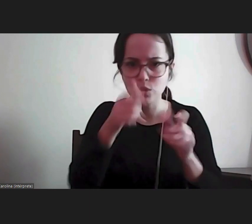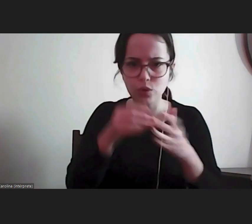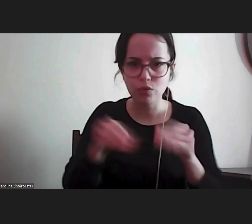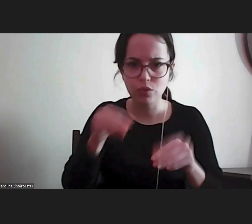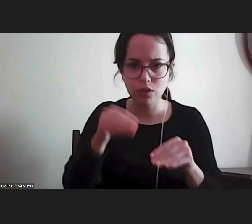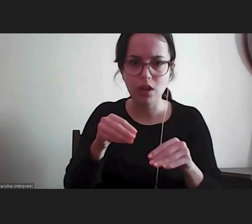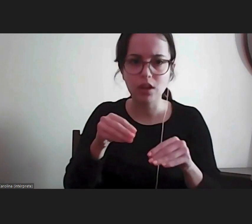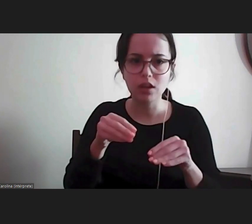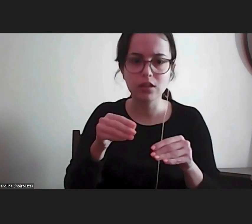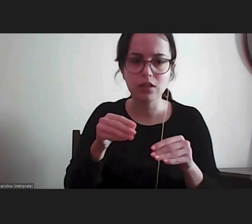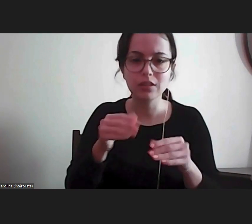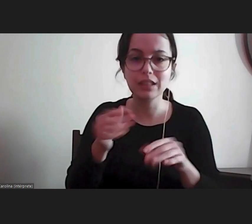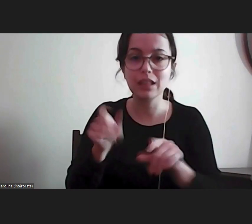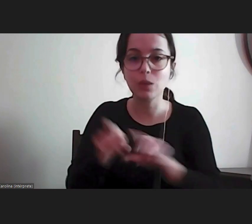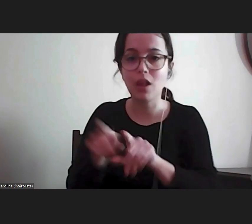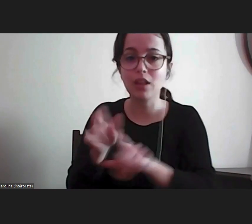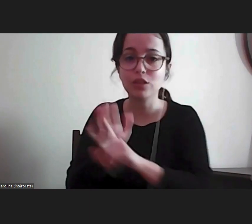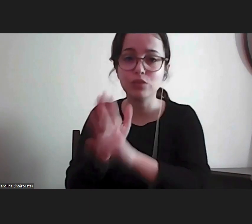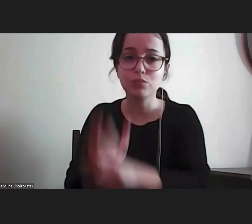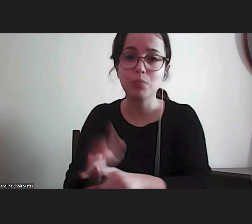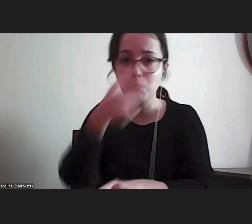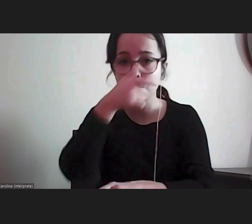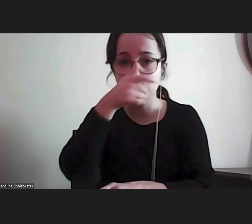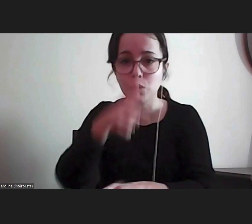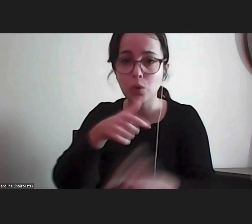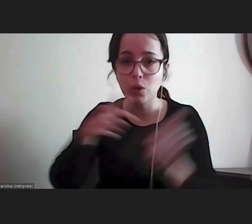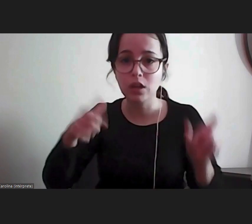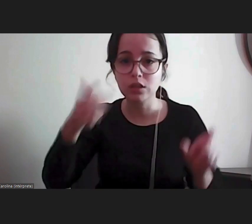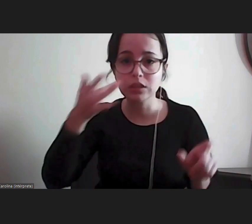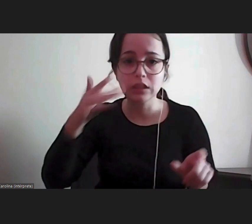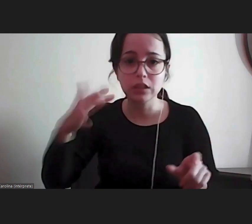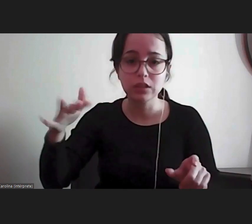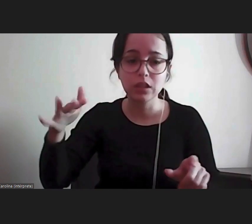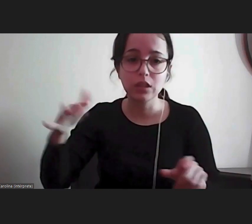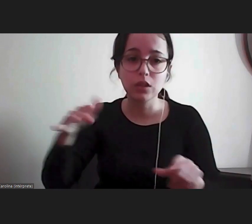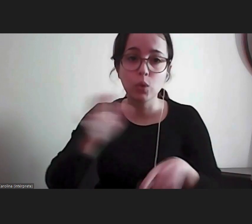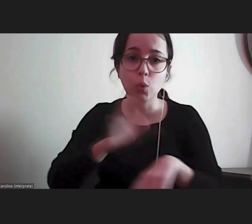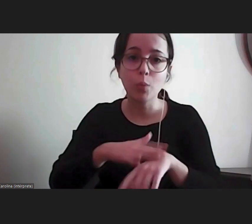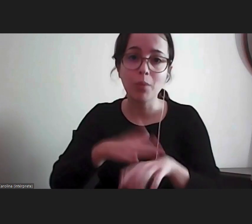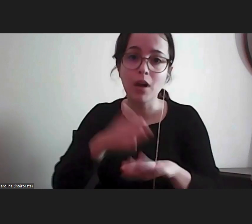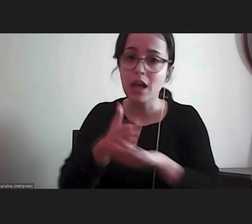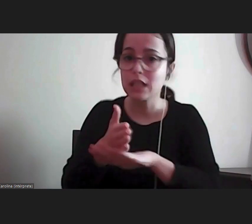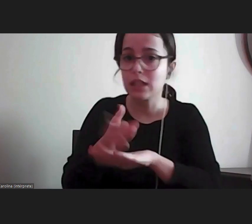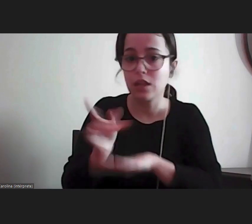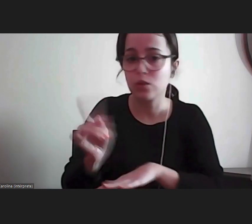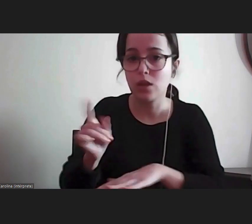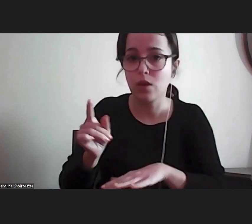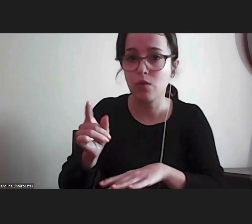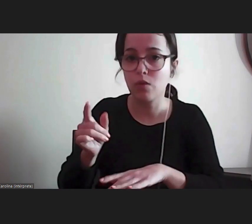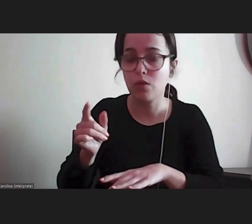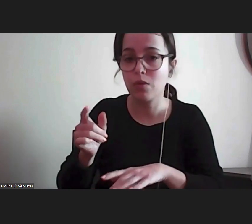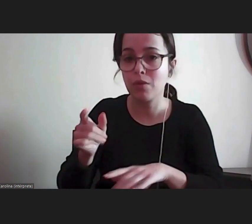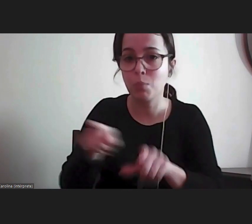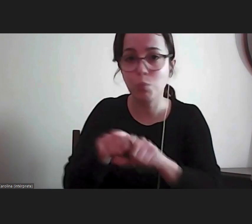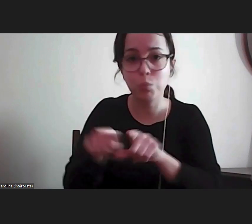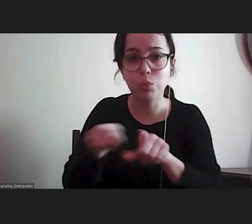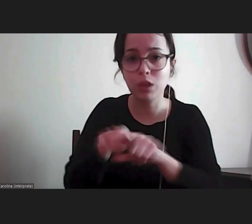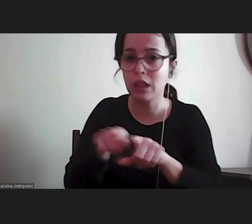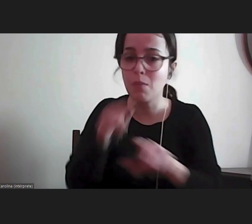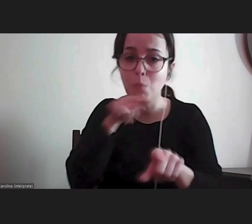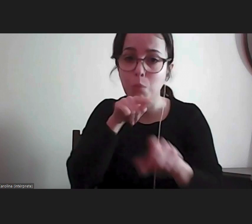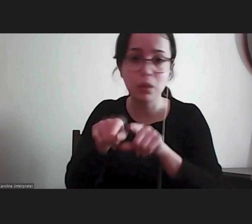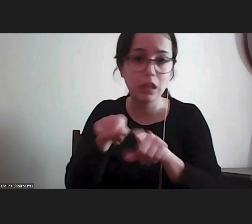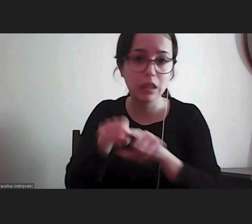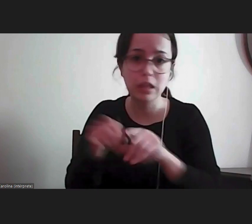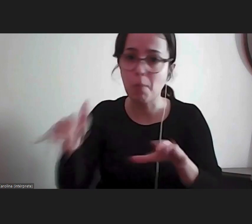residentes estrangeiros que não têm acesso que não têm participação política e portanto não podiam ser